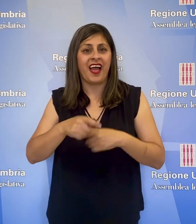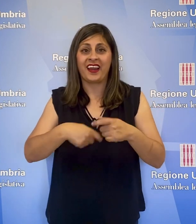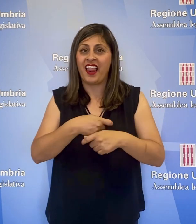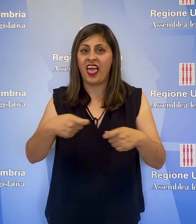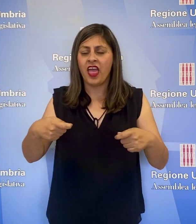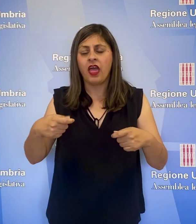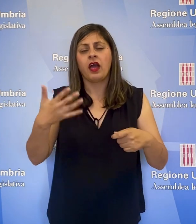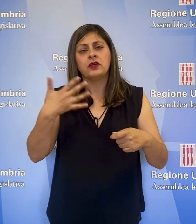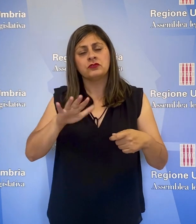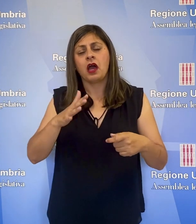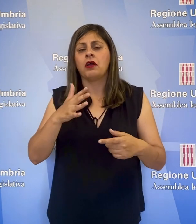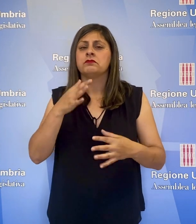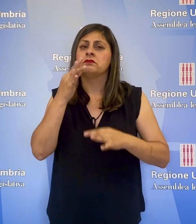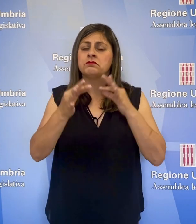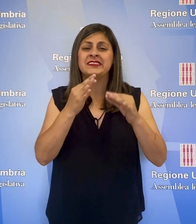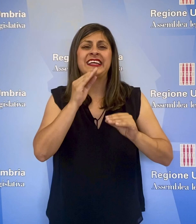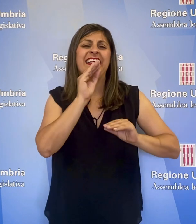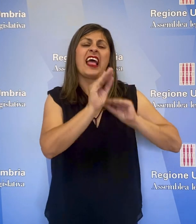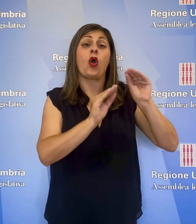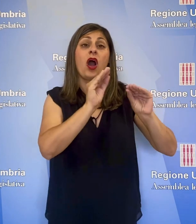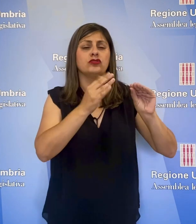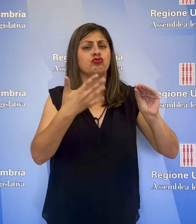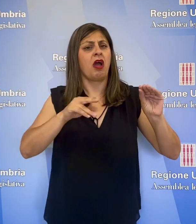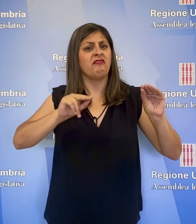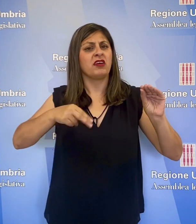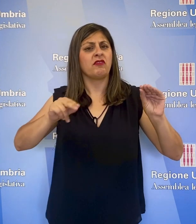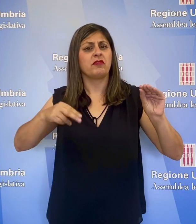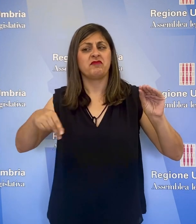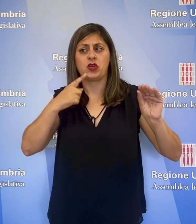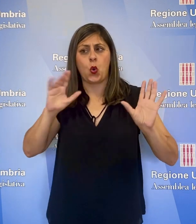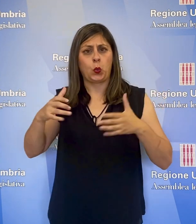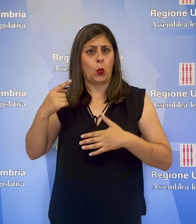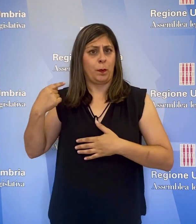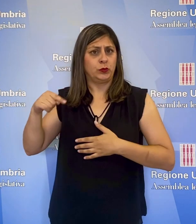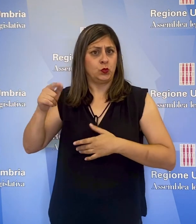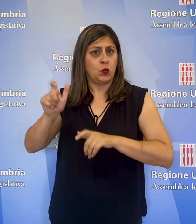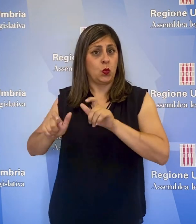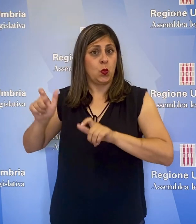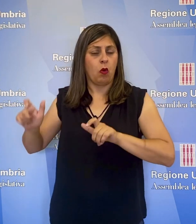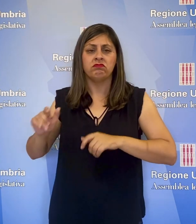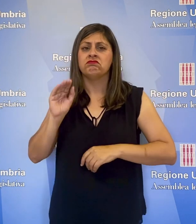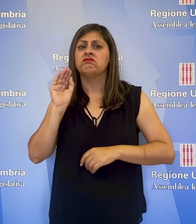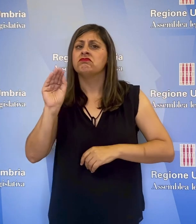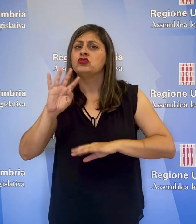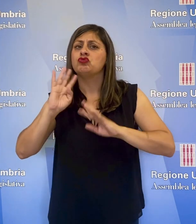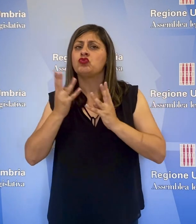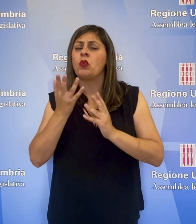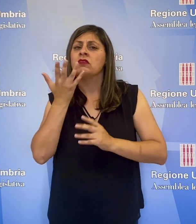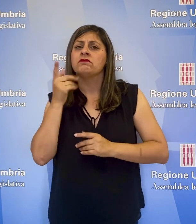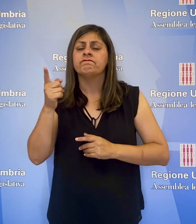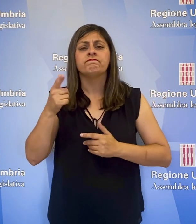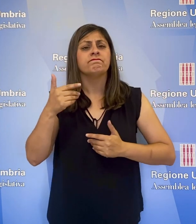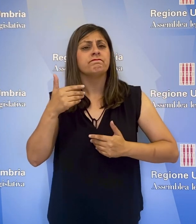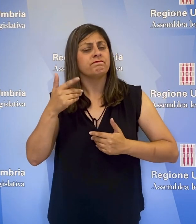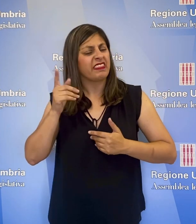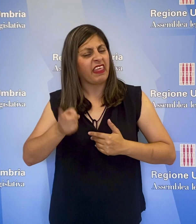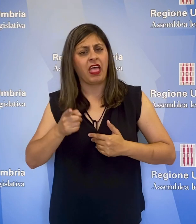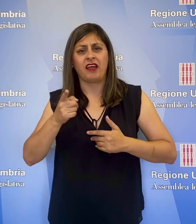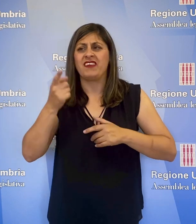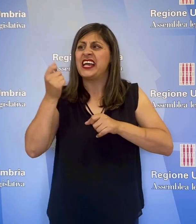illustrato l'interrogazione, firmata anche dagli altri componenti del gruppo, che chiede alla Giunta di attivarsi in tutte le sedi istituzionali